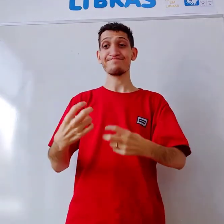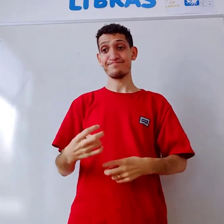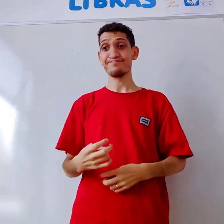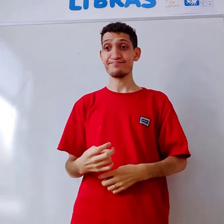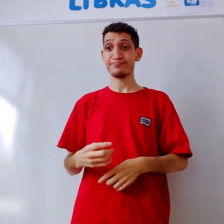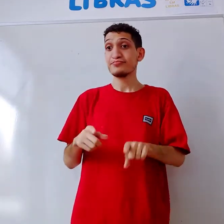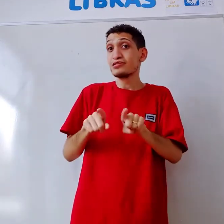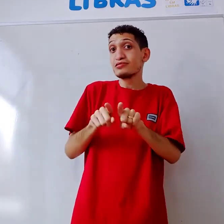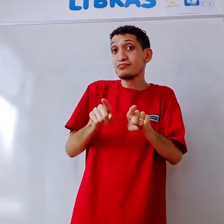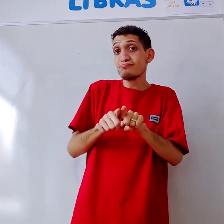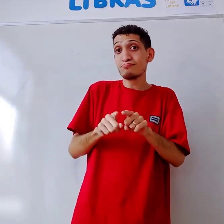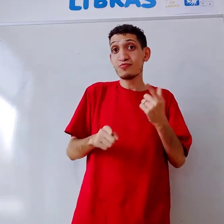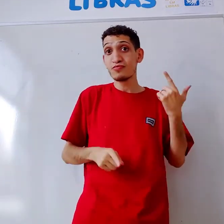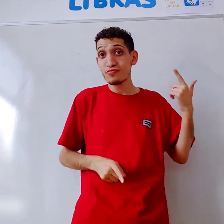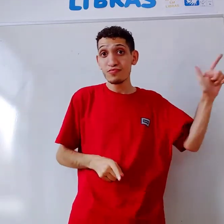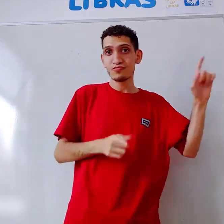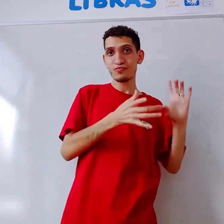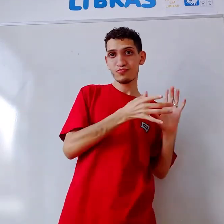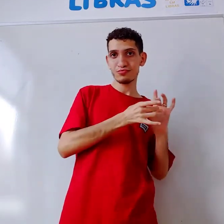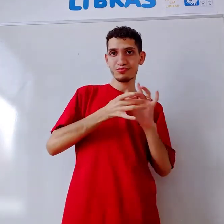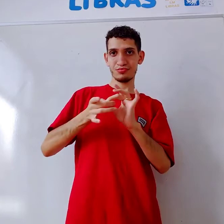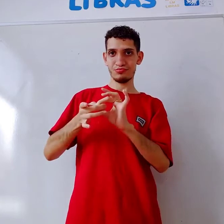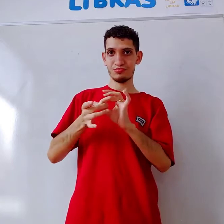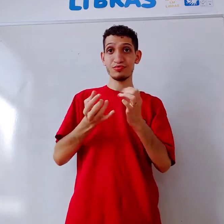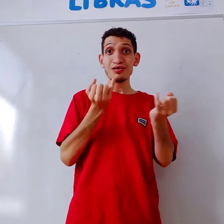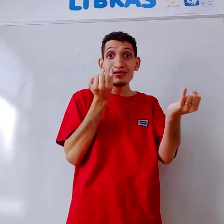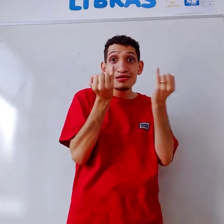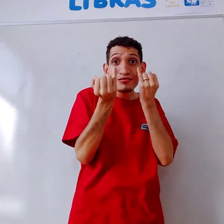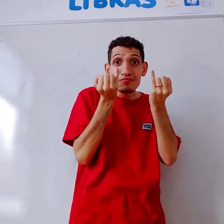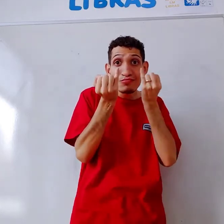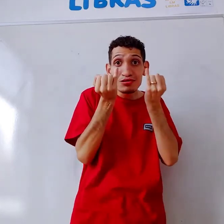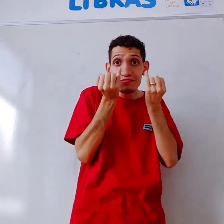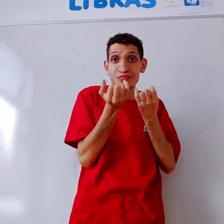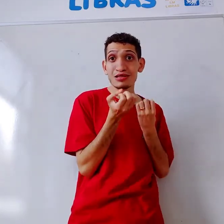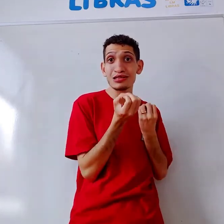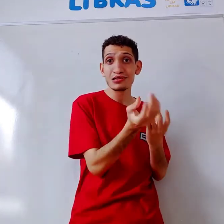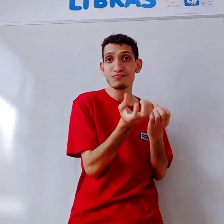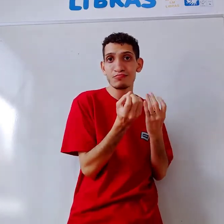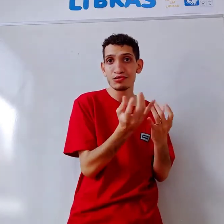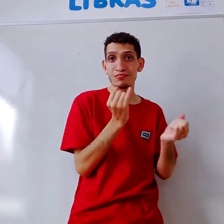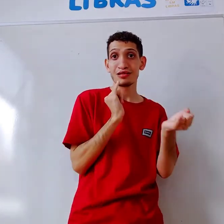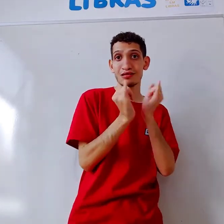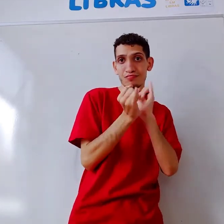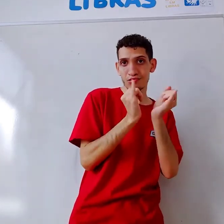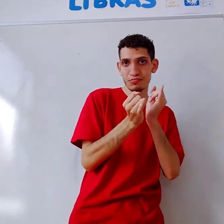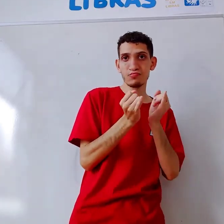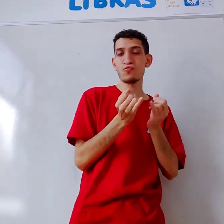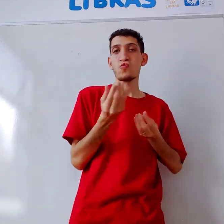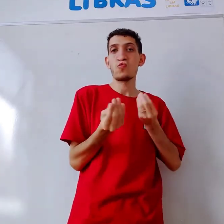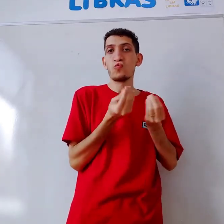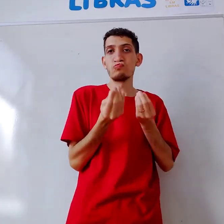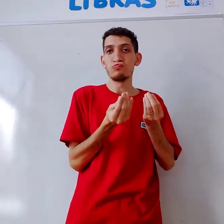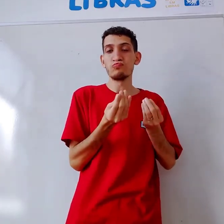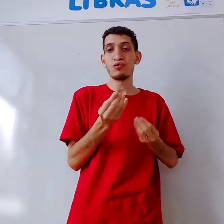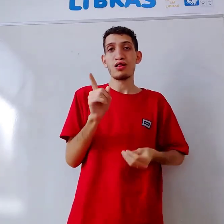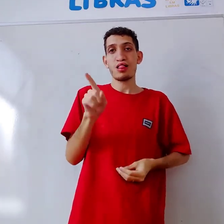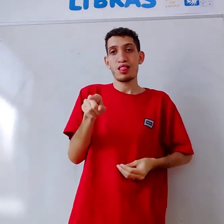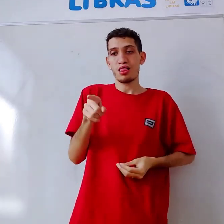sentado em círculo. Também, outro contexto, informação, informação, informação, como?